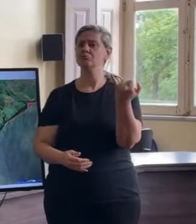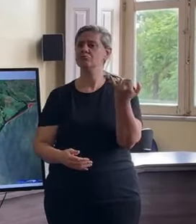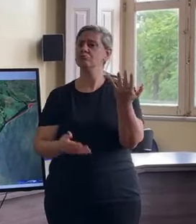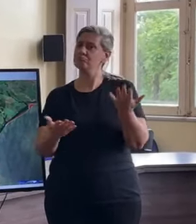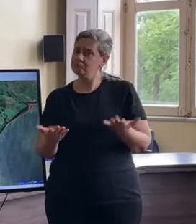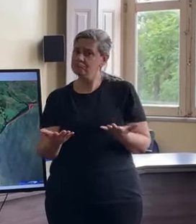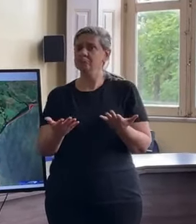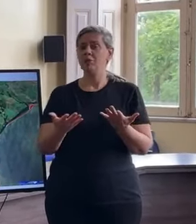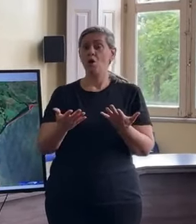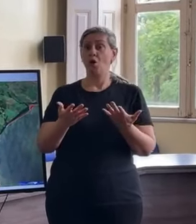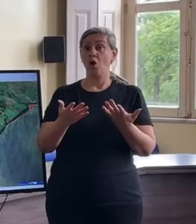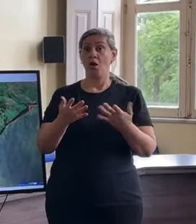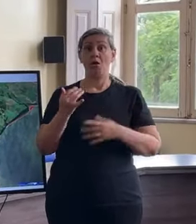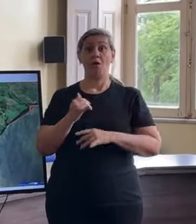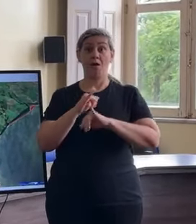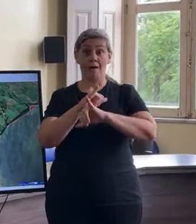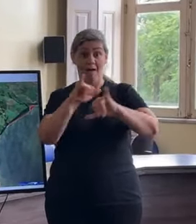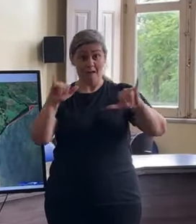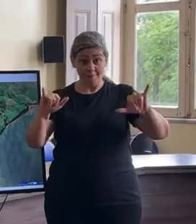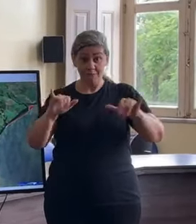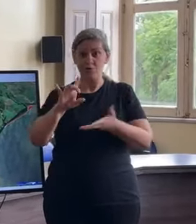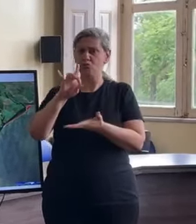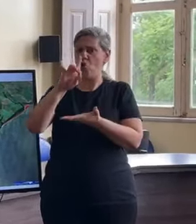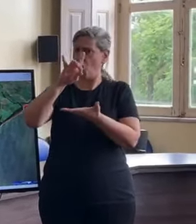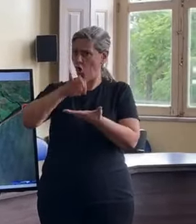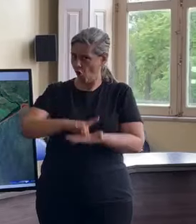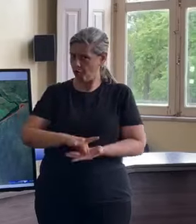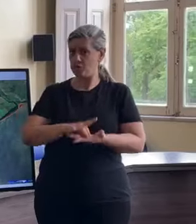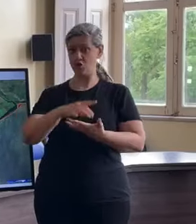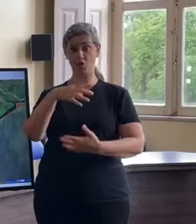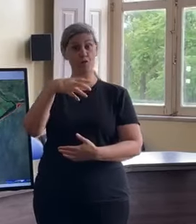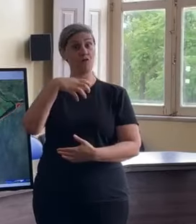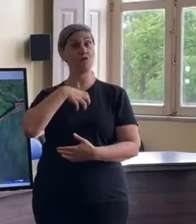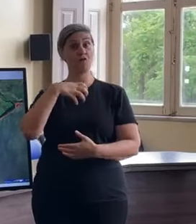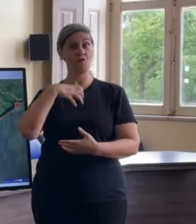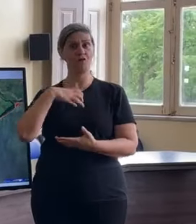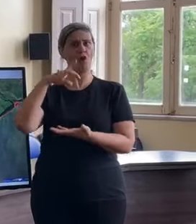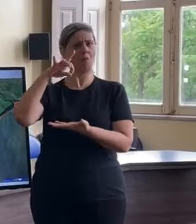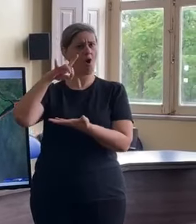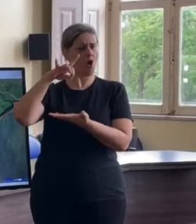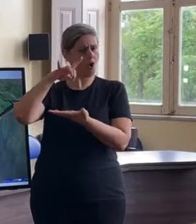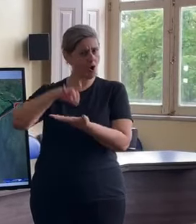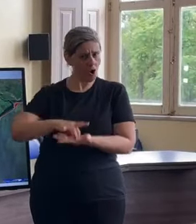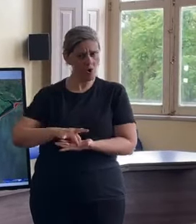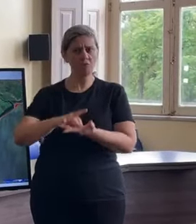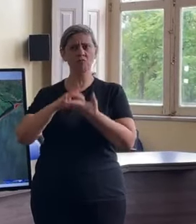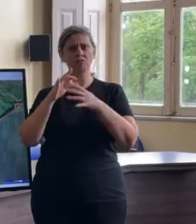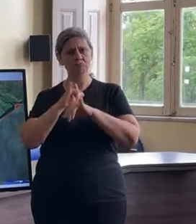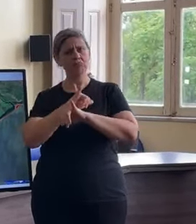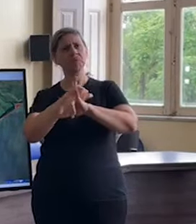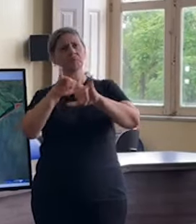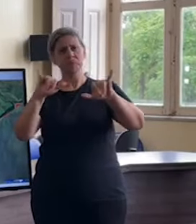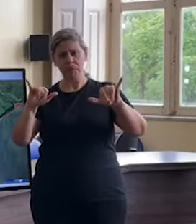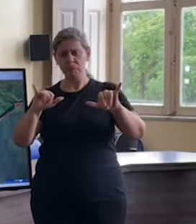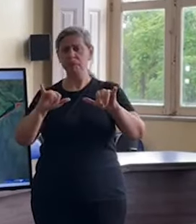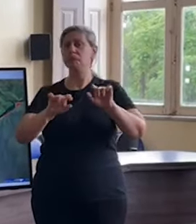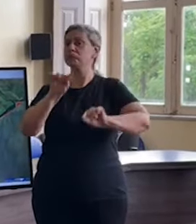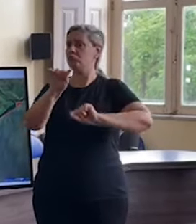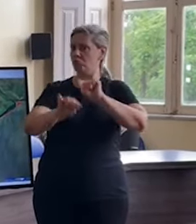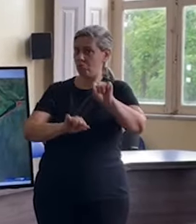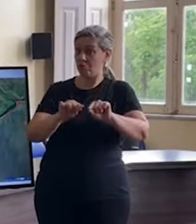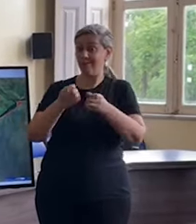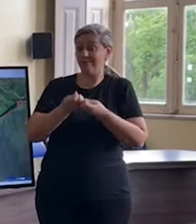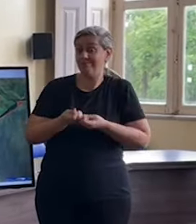Uma comunicação oficial pelos nossos meios oficiais de comunicação, para trazer